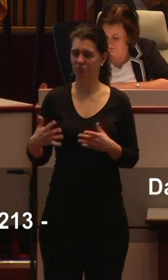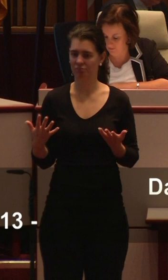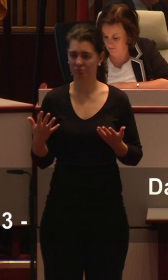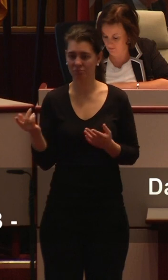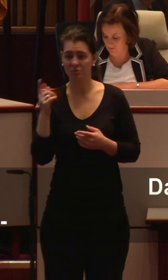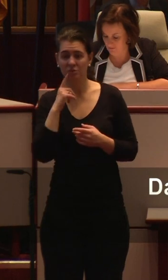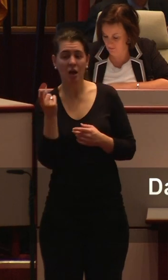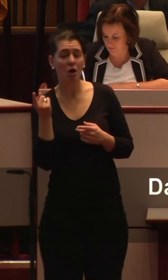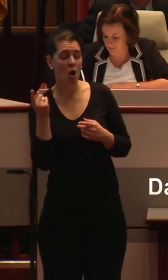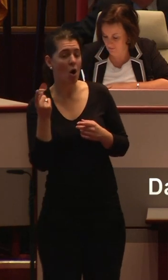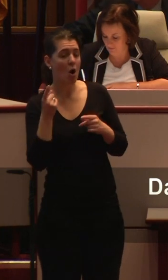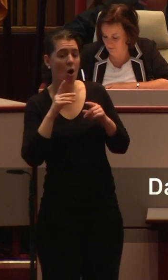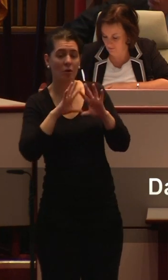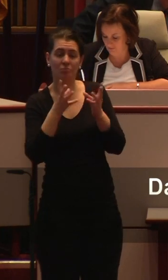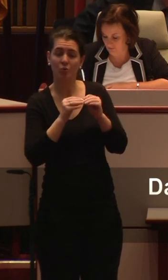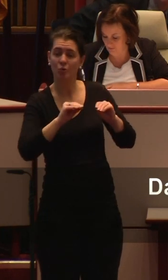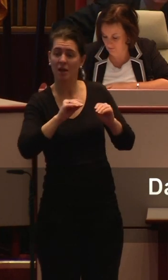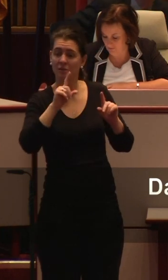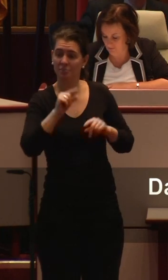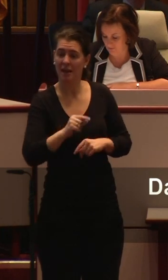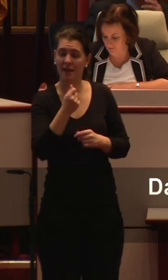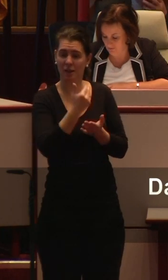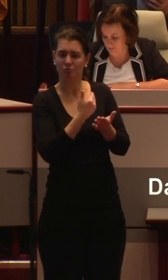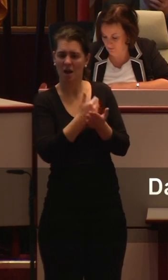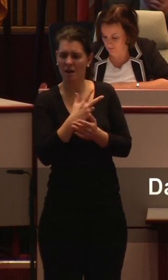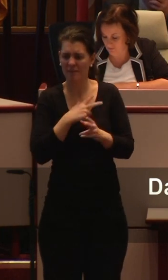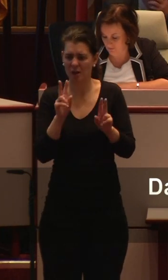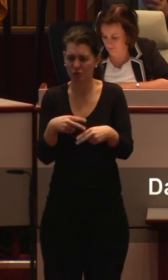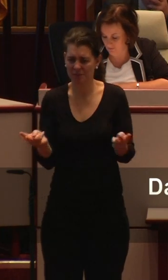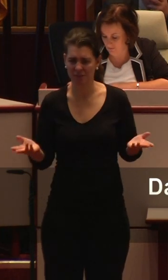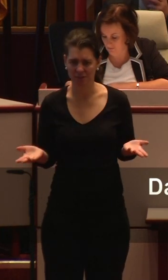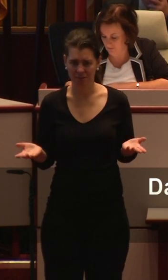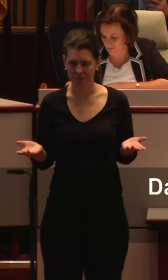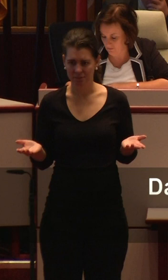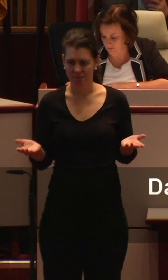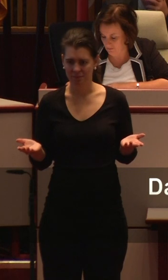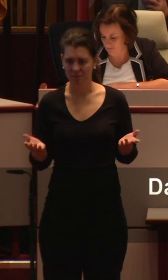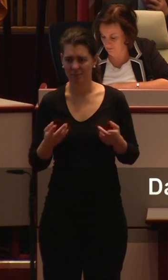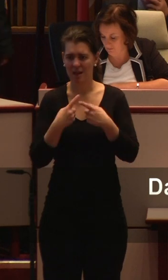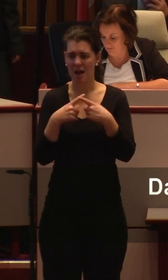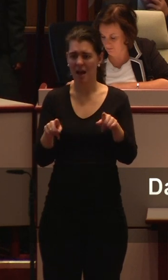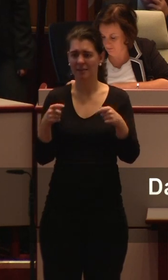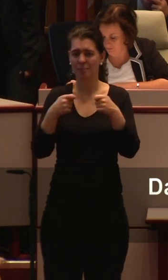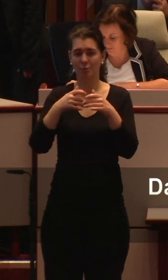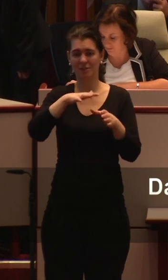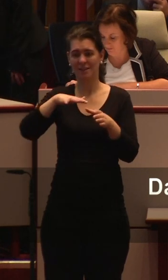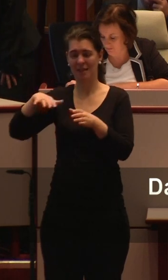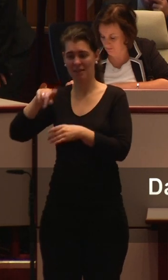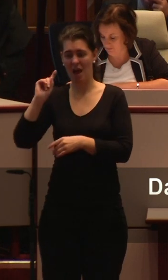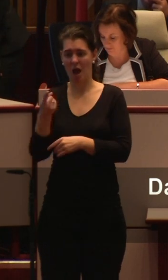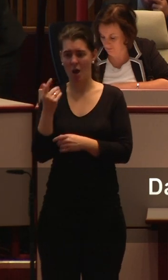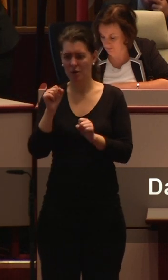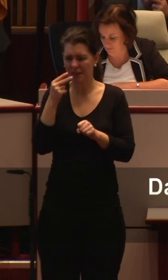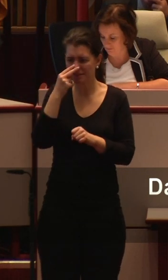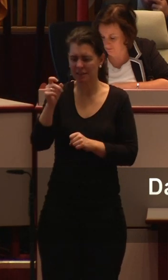Welcher Irrtum wie ein Blick über die Landesgrenzen beweist. Nach Angaben des brandenburgischen Bildungsministeriums würde die